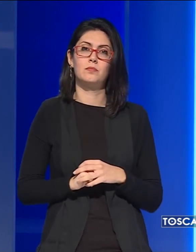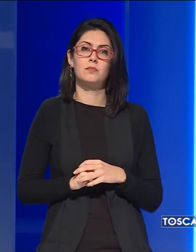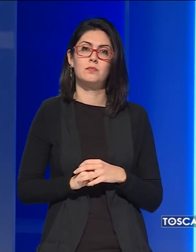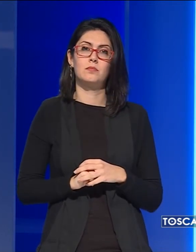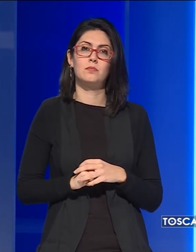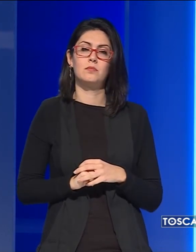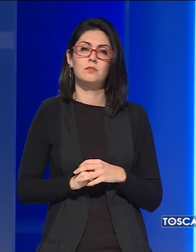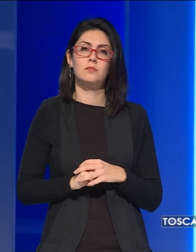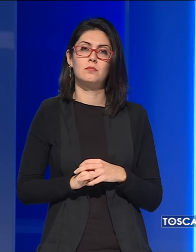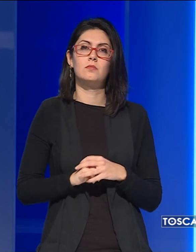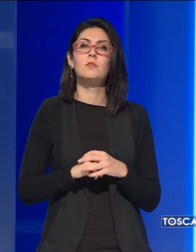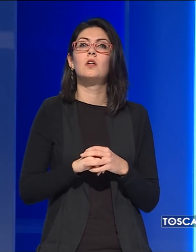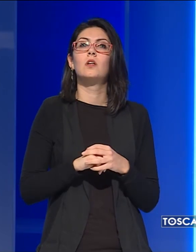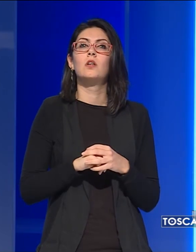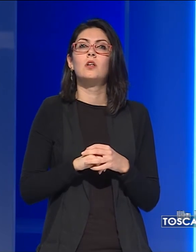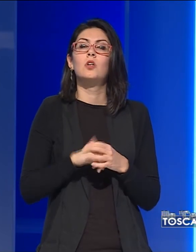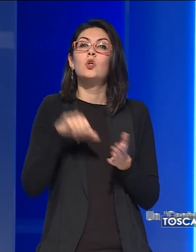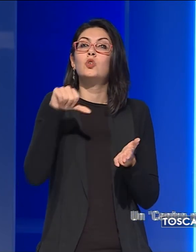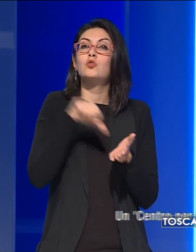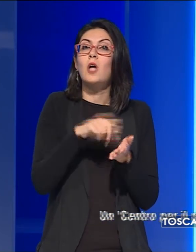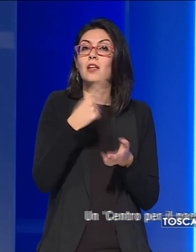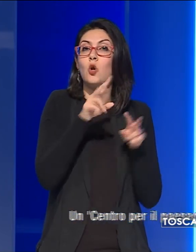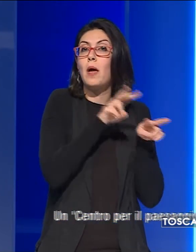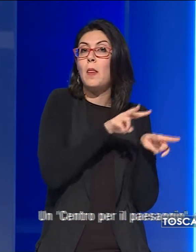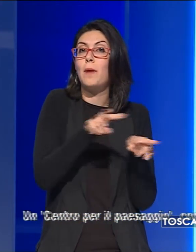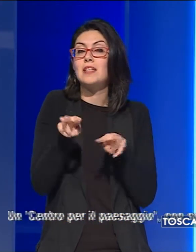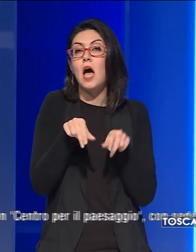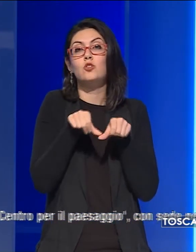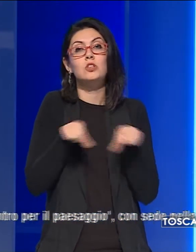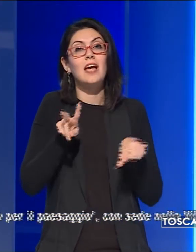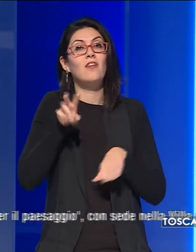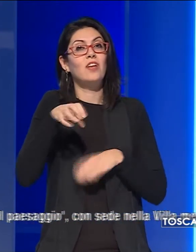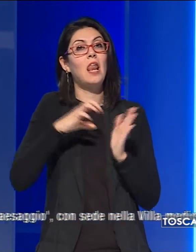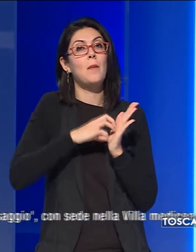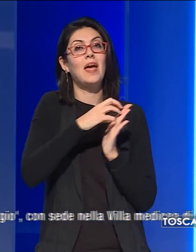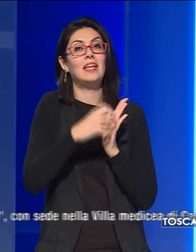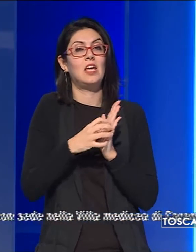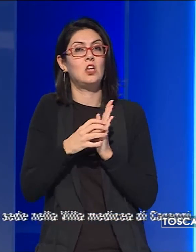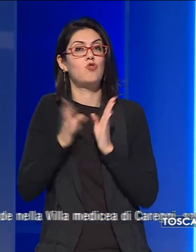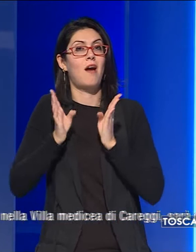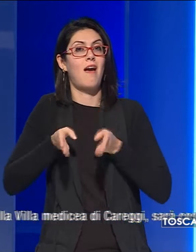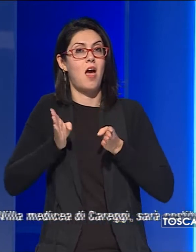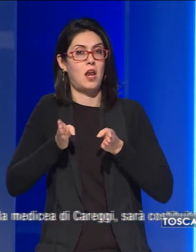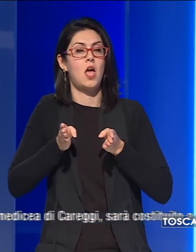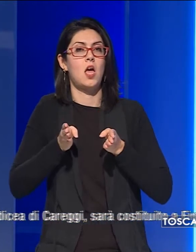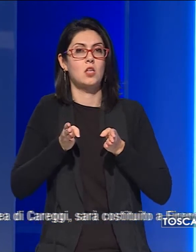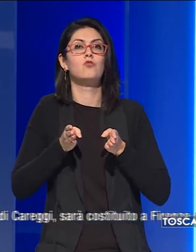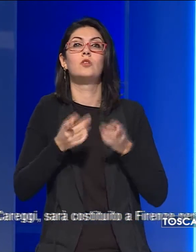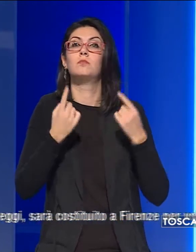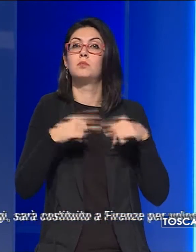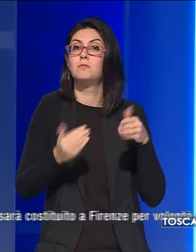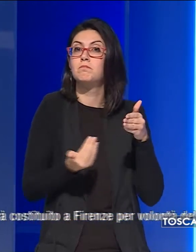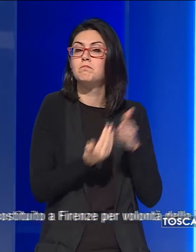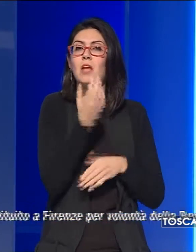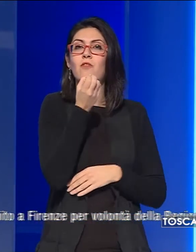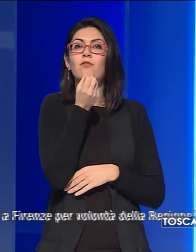Un centro per il paesaggio con sede nella Villa Medicea di Careggi sarà costituito a